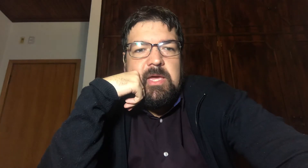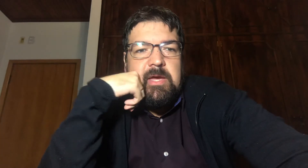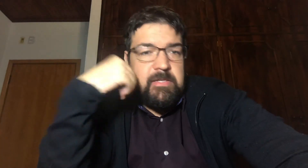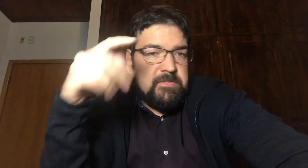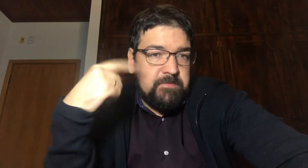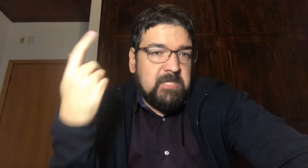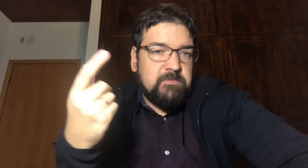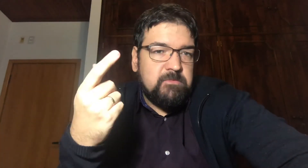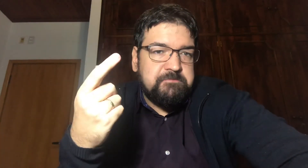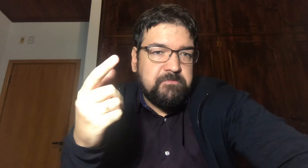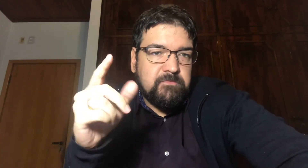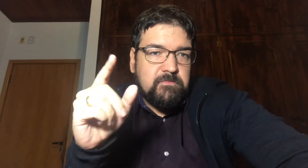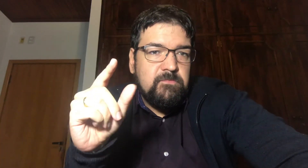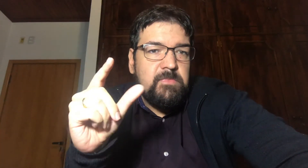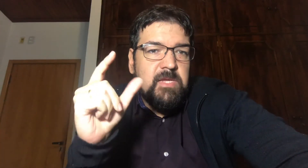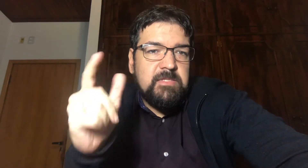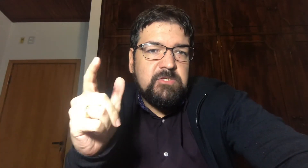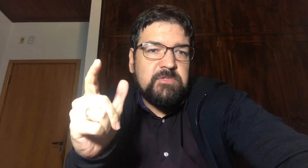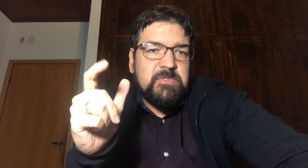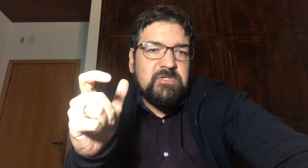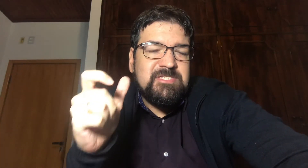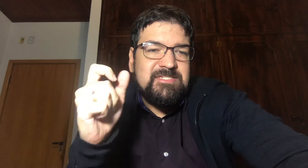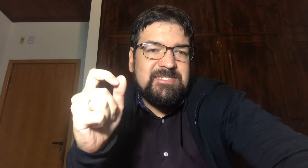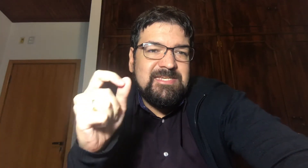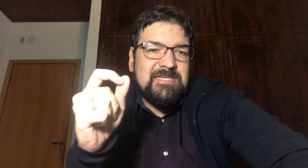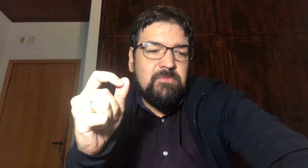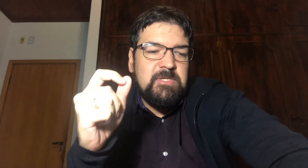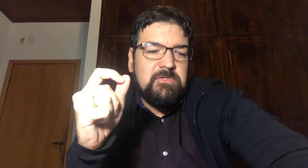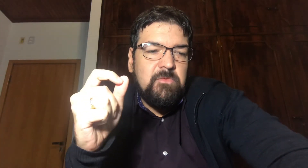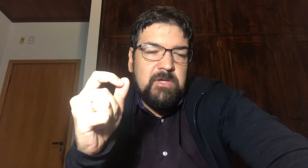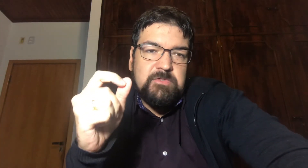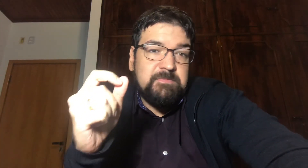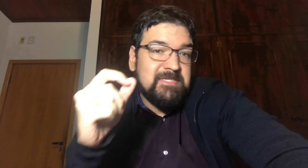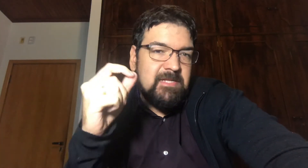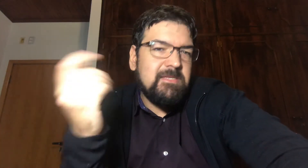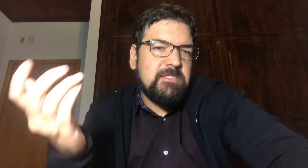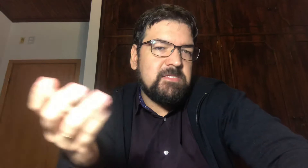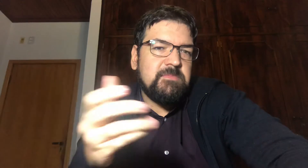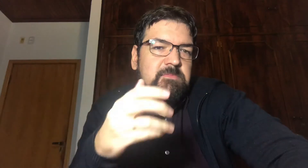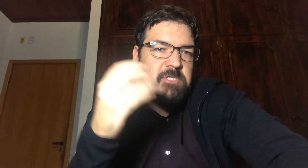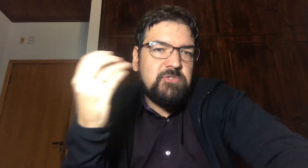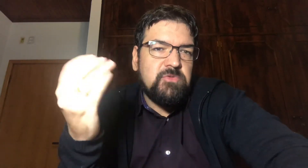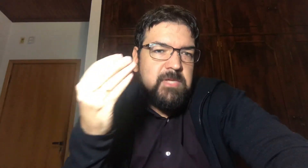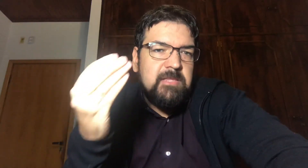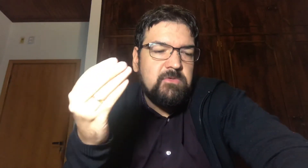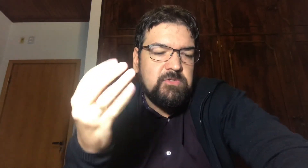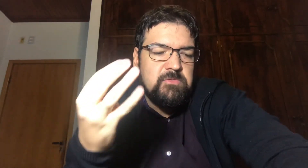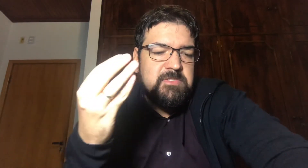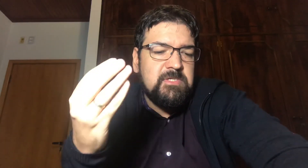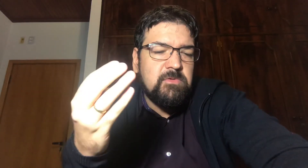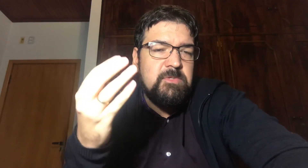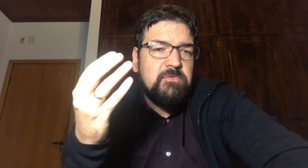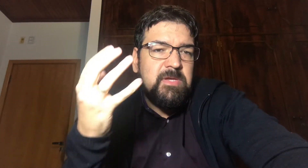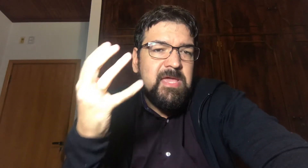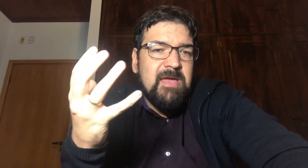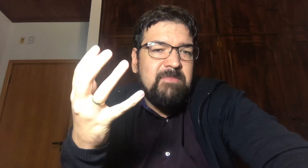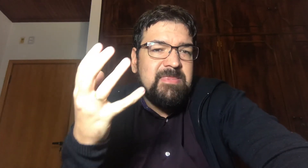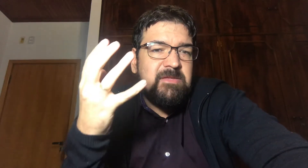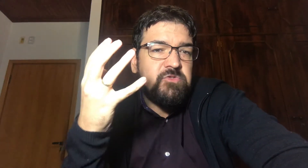Antes mesmo Disso as pessoas diziam Que o Bitcoin Os especialistas Mesmo gente estudada No assunto Diziam que o Bitcoin Bateria os